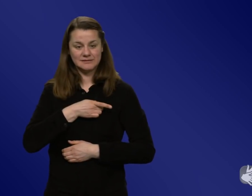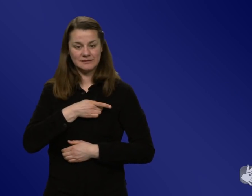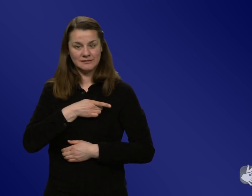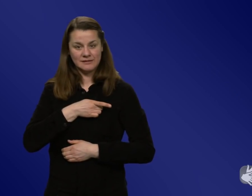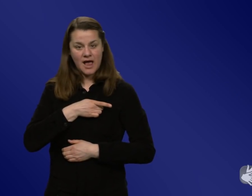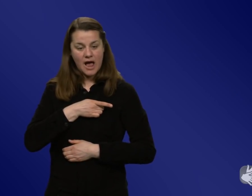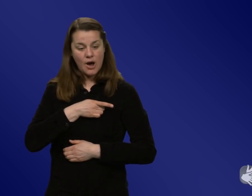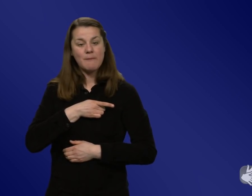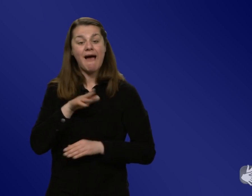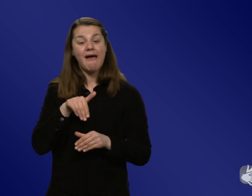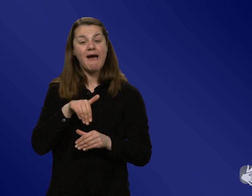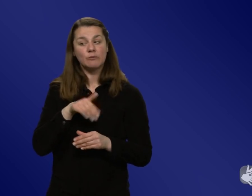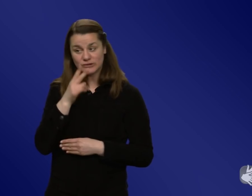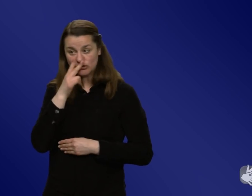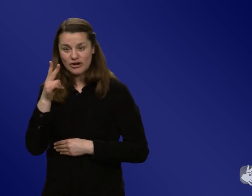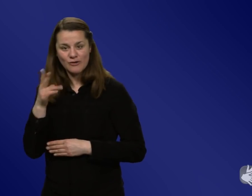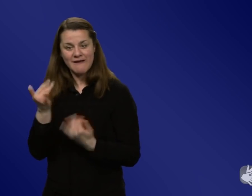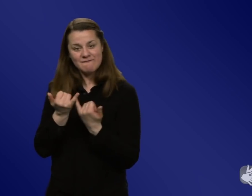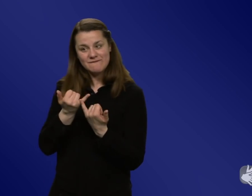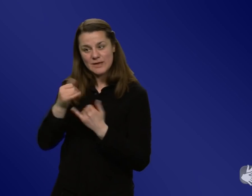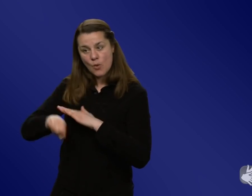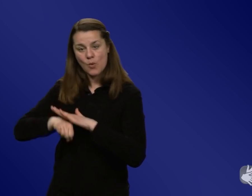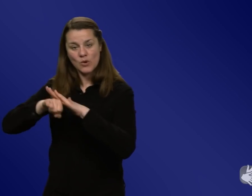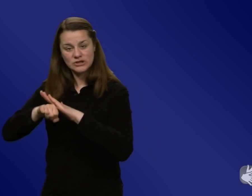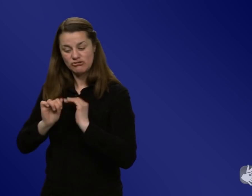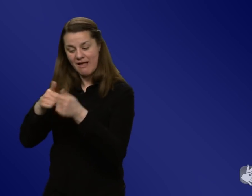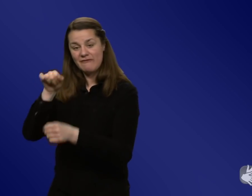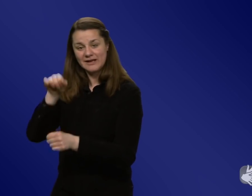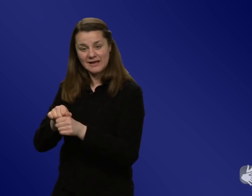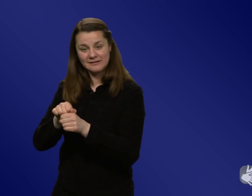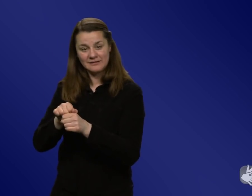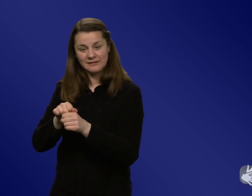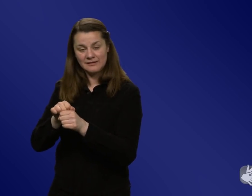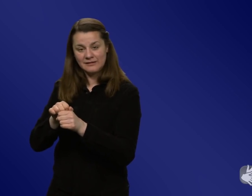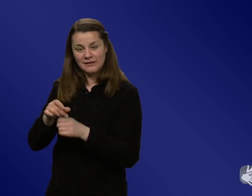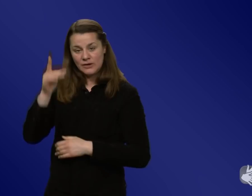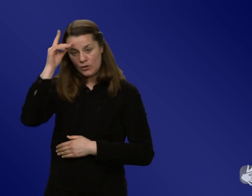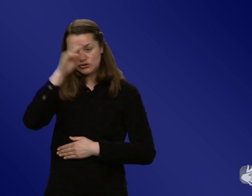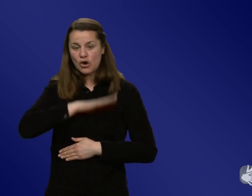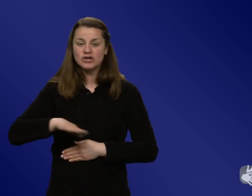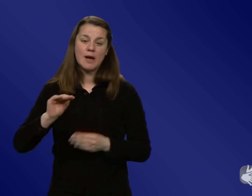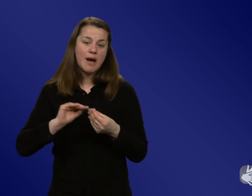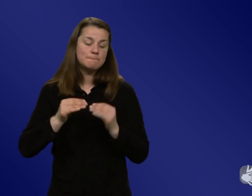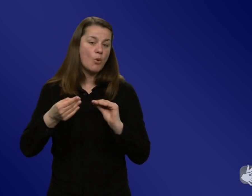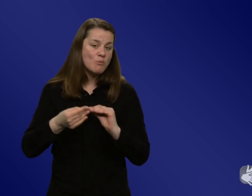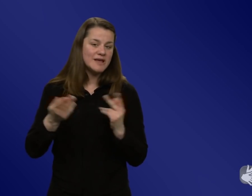und wo sie helfen kann und auf der anderen Seite, denke ich, haben wir in Deutschland ein großes Implementationsproblem, wir haben wirklich